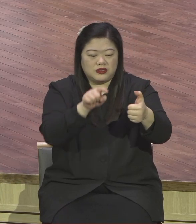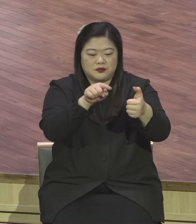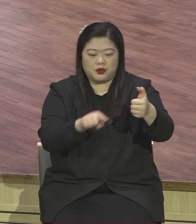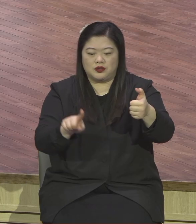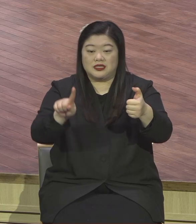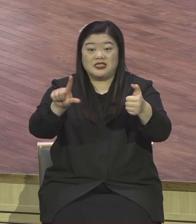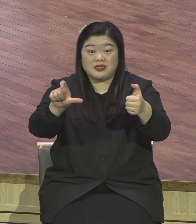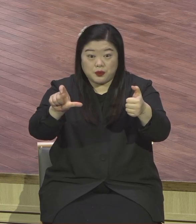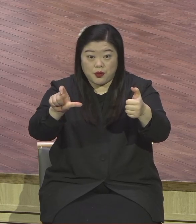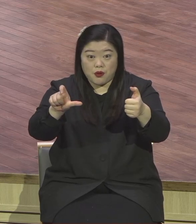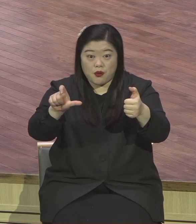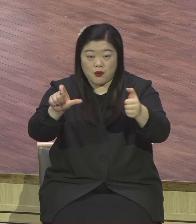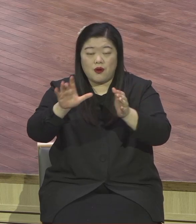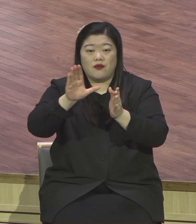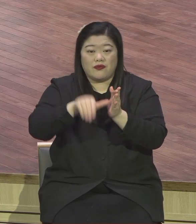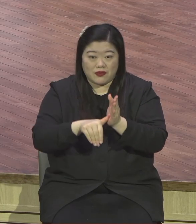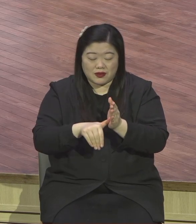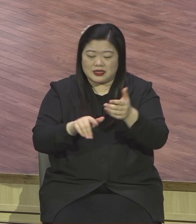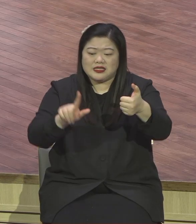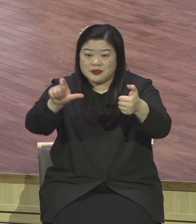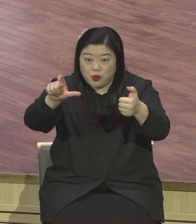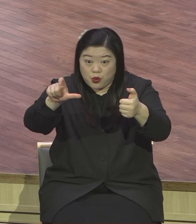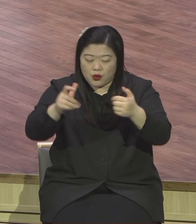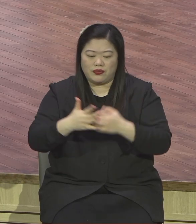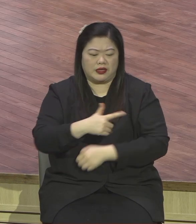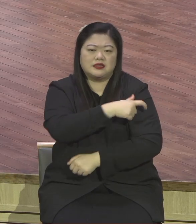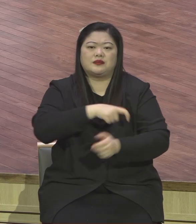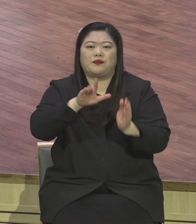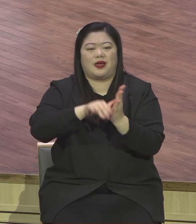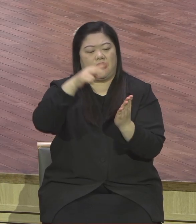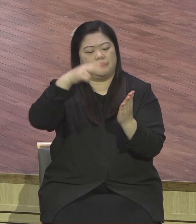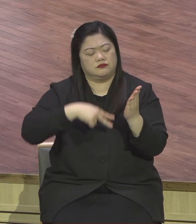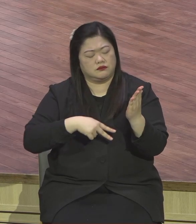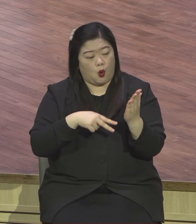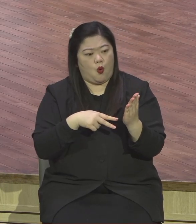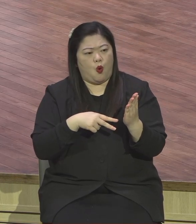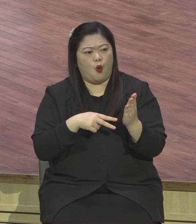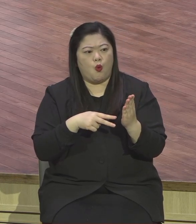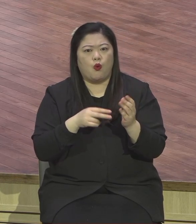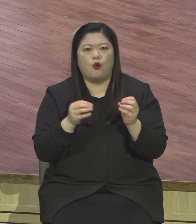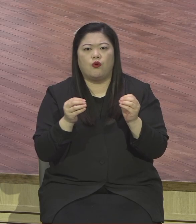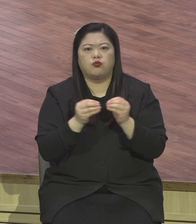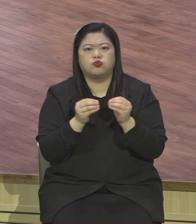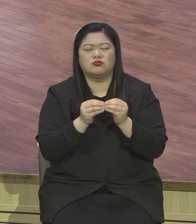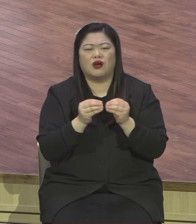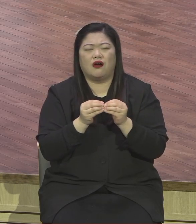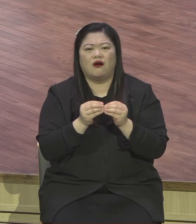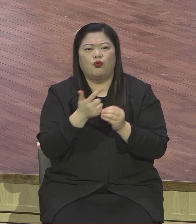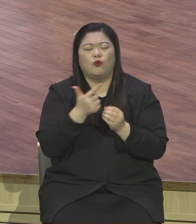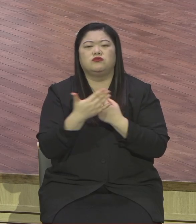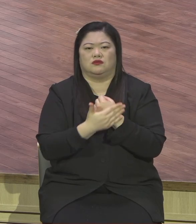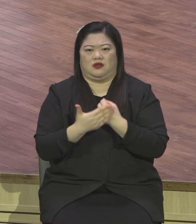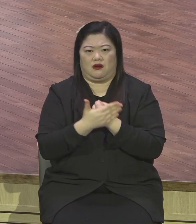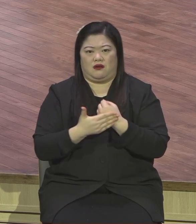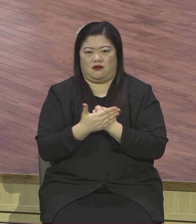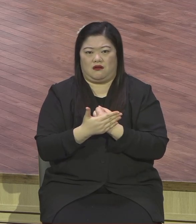묵상하고 지금까지 누리고 있습니다. 활란 날에 나를 부르라. 어른 당함을 불렀어요.